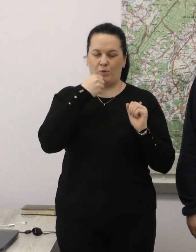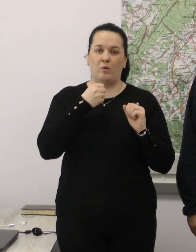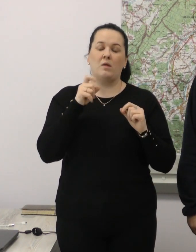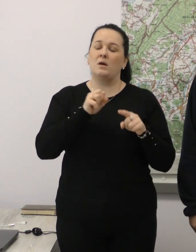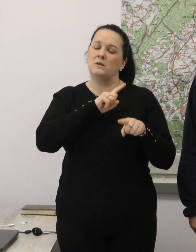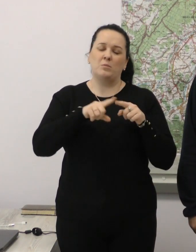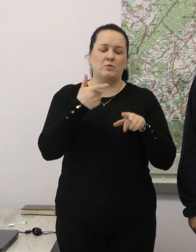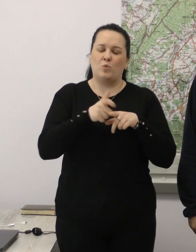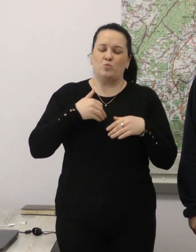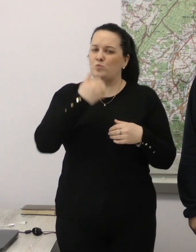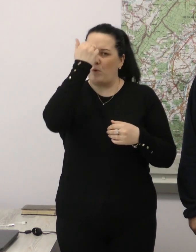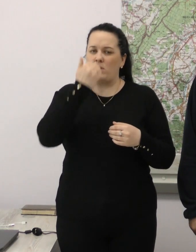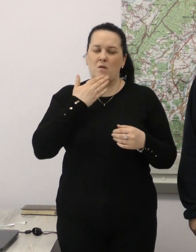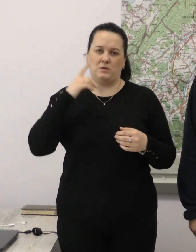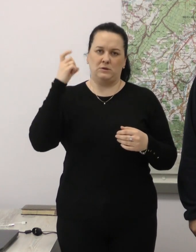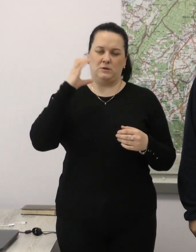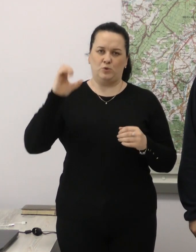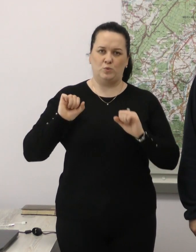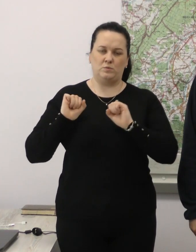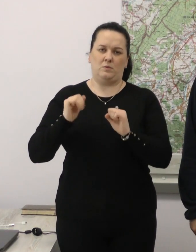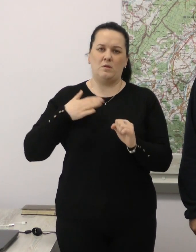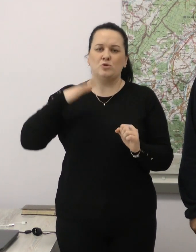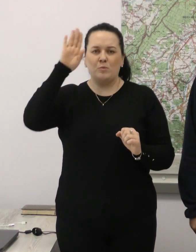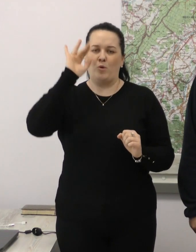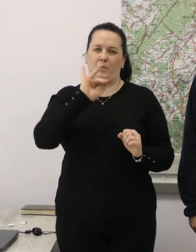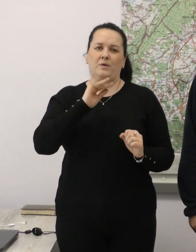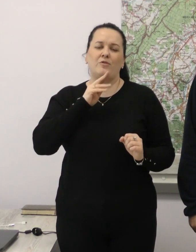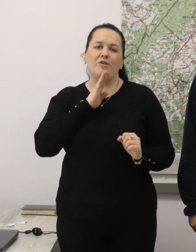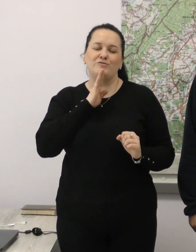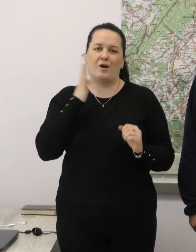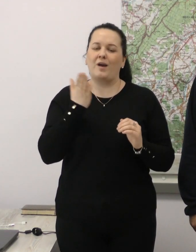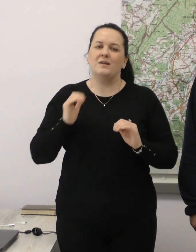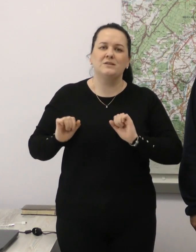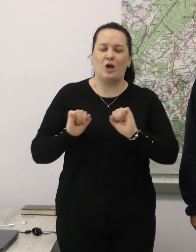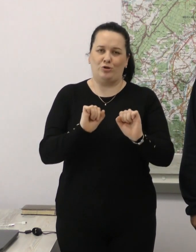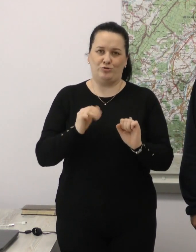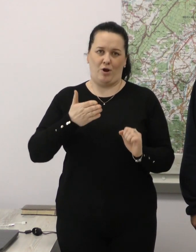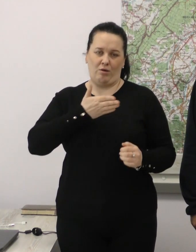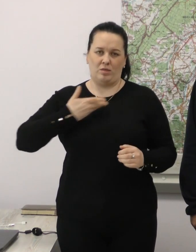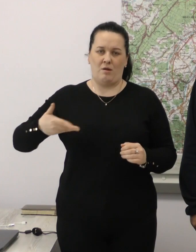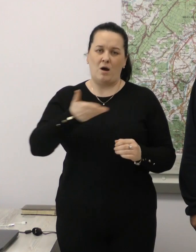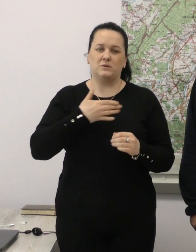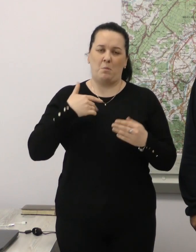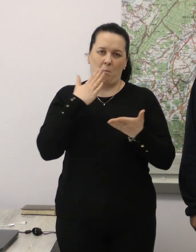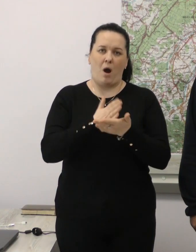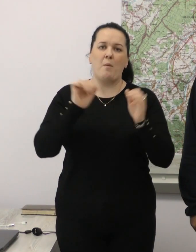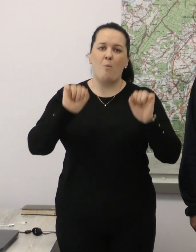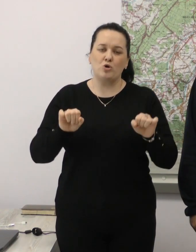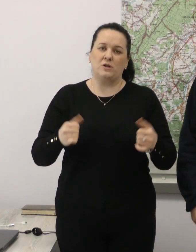року. Насемперед дякуємо нашим Збройним силам України, нашим хлопцям і дівчатам, які захищають нас, і ми маємо